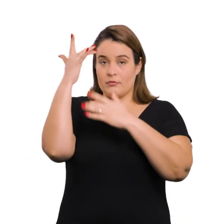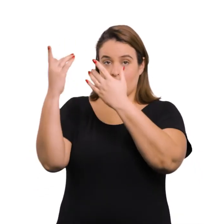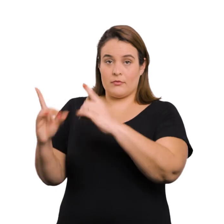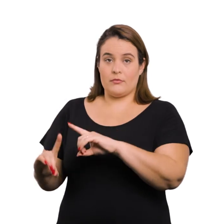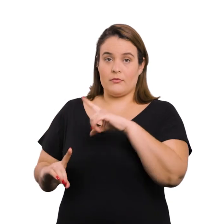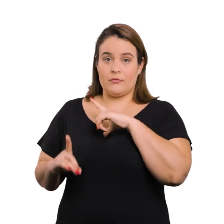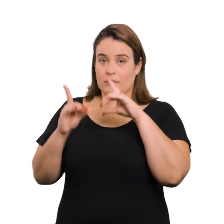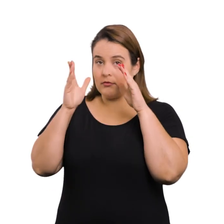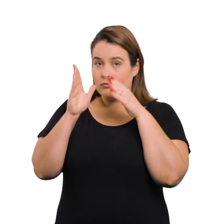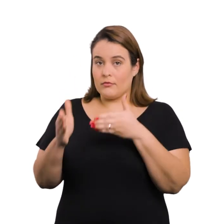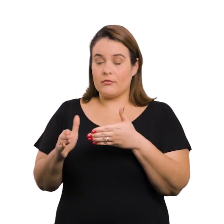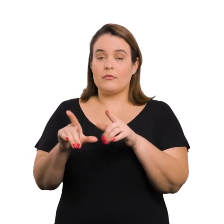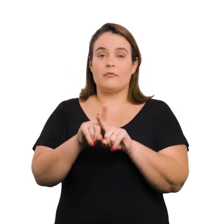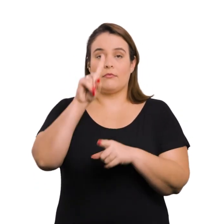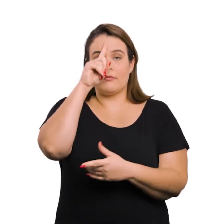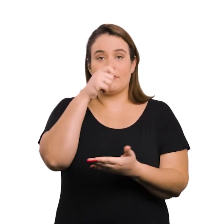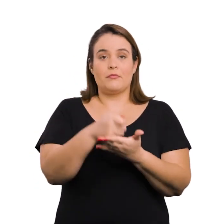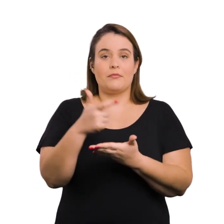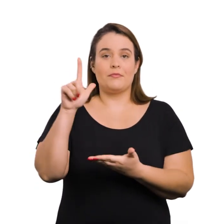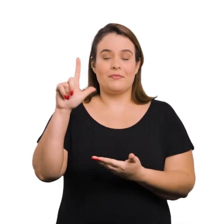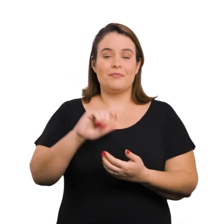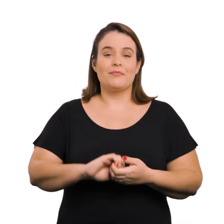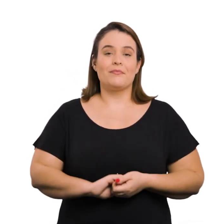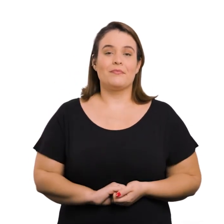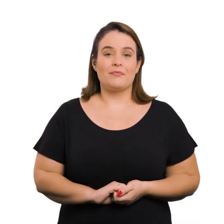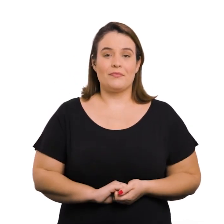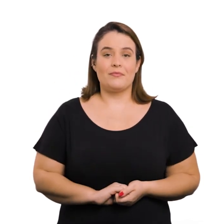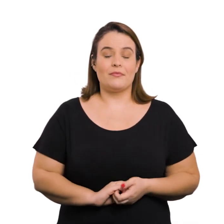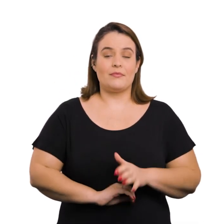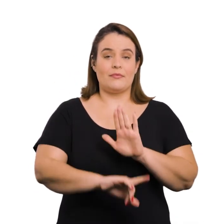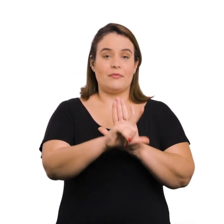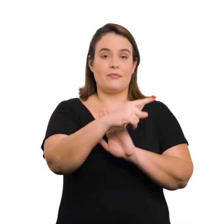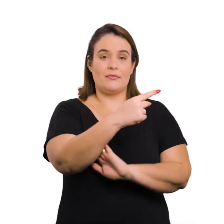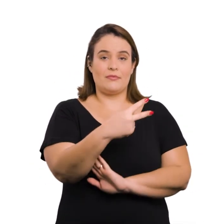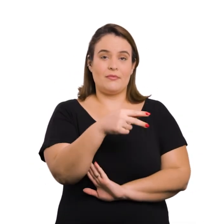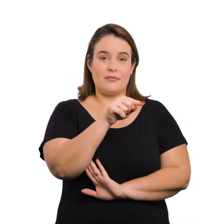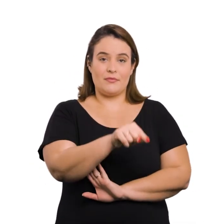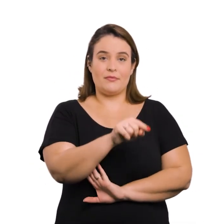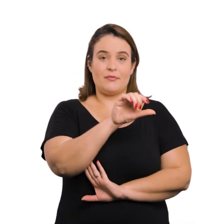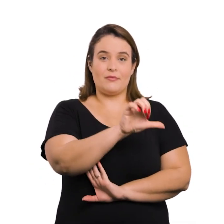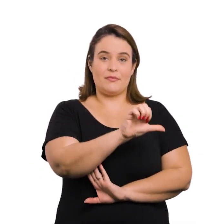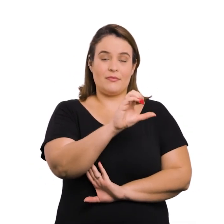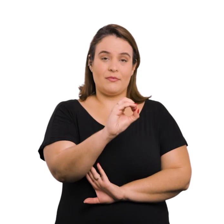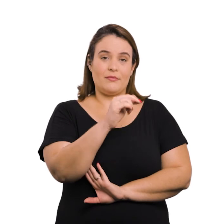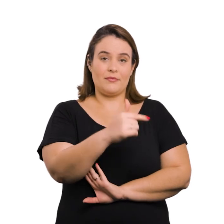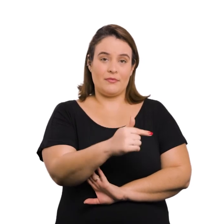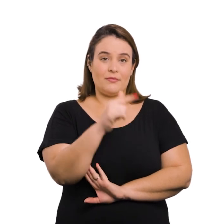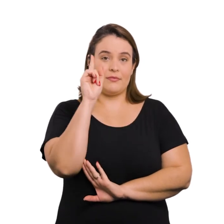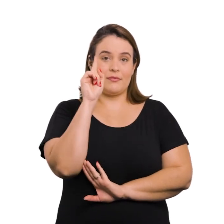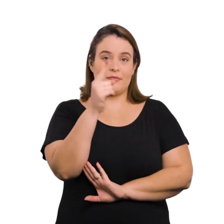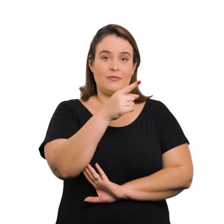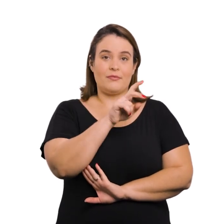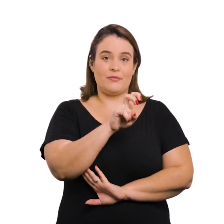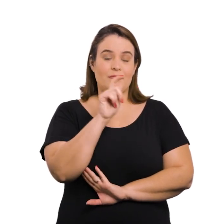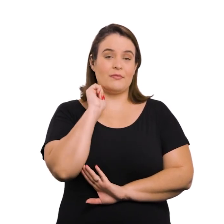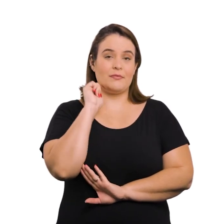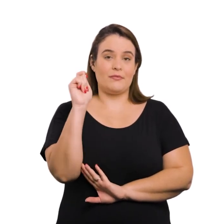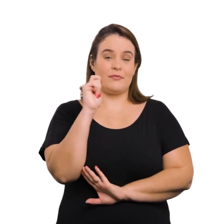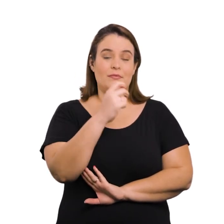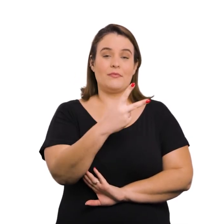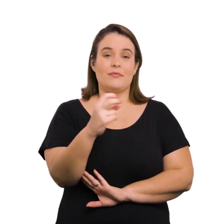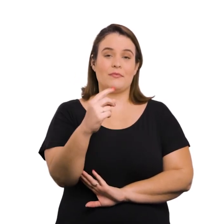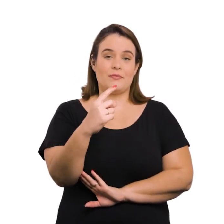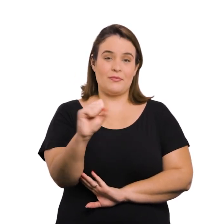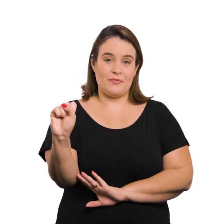pessoas com deficiências e estabelece providências correlatas. Lei nº 12.907, de 15 de